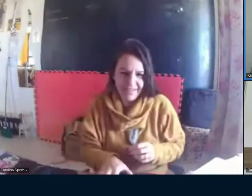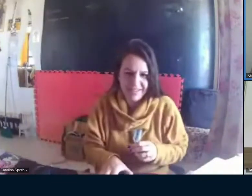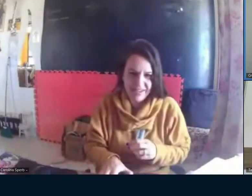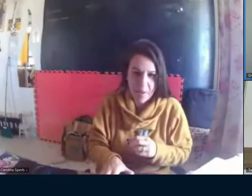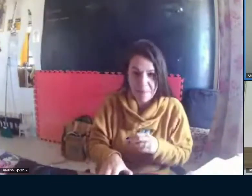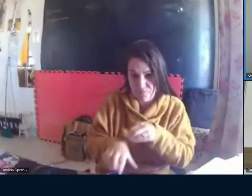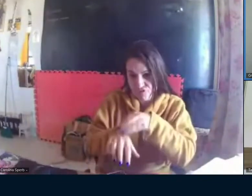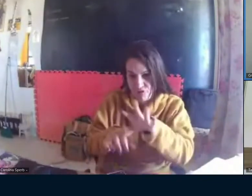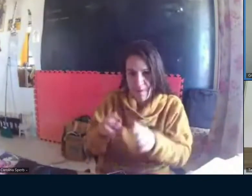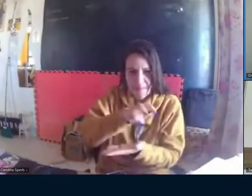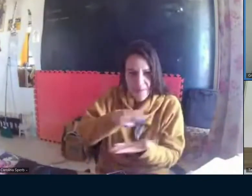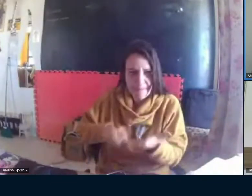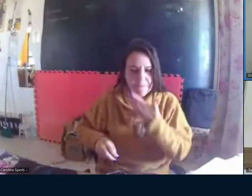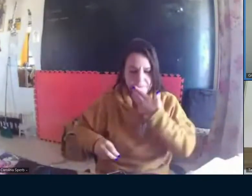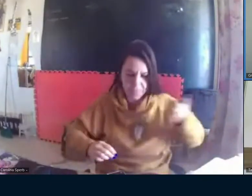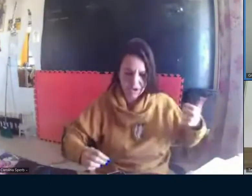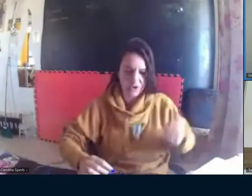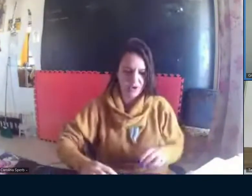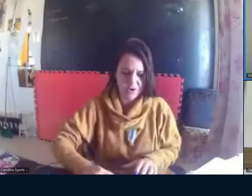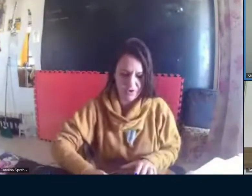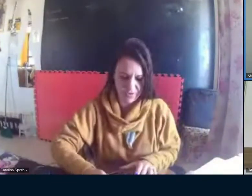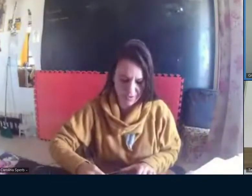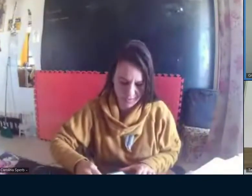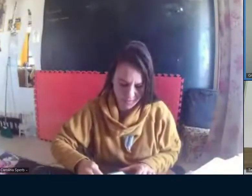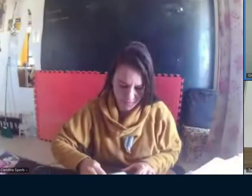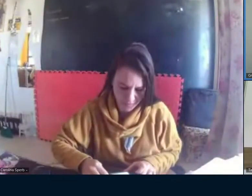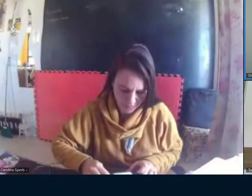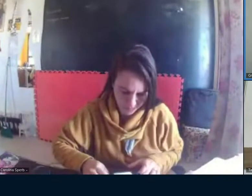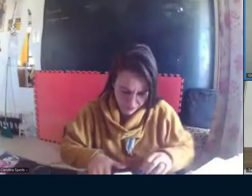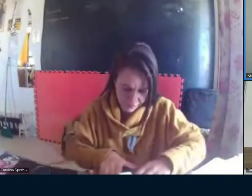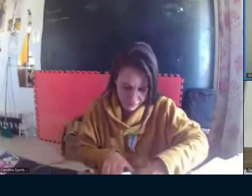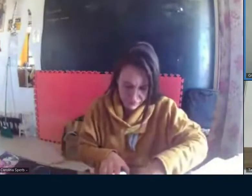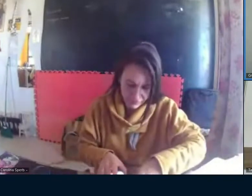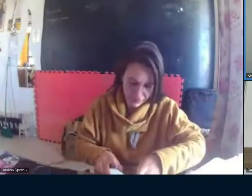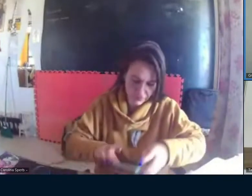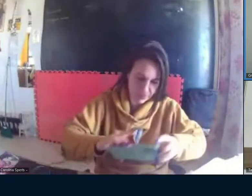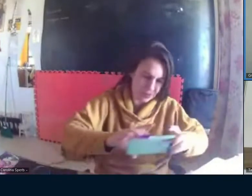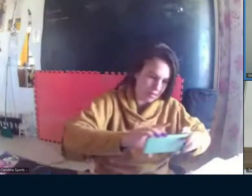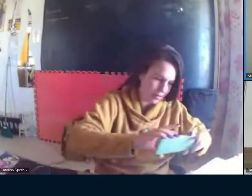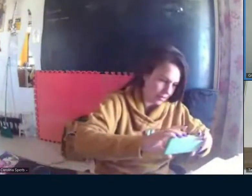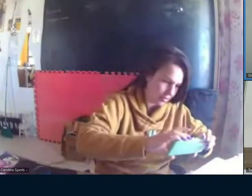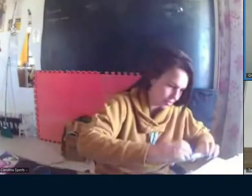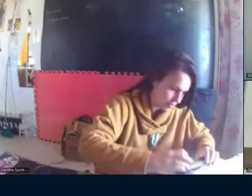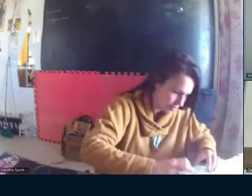publicar, você consiga estar dentro das regras nessa questão do alinhamento.